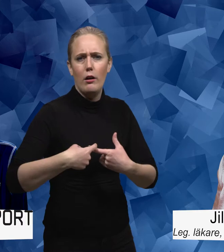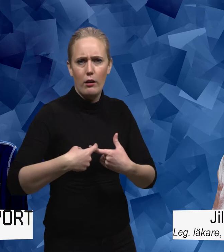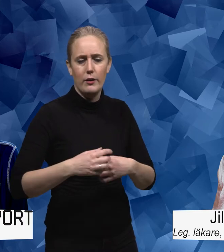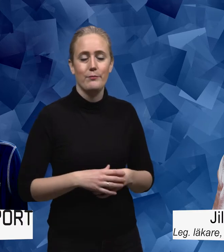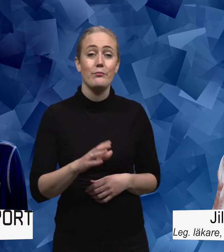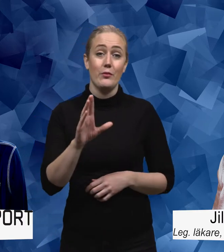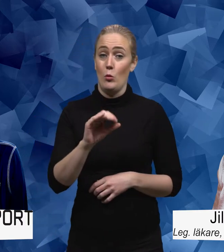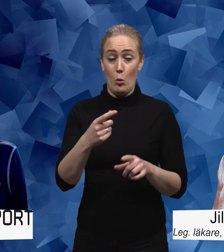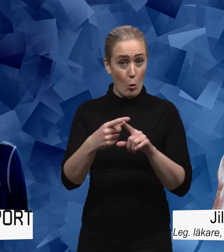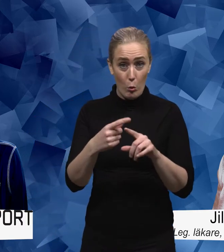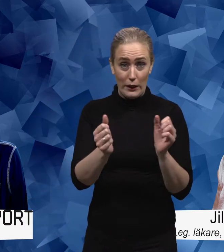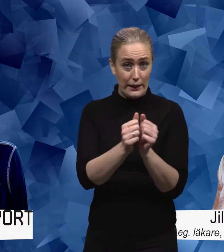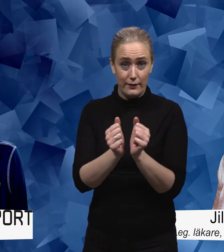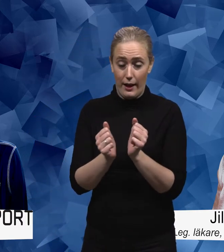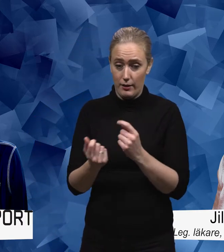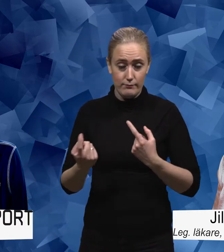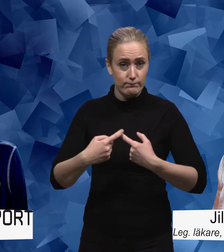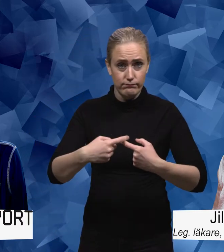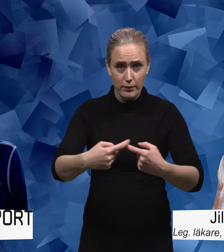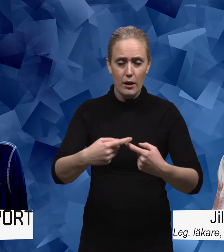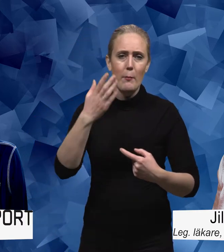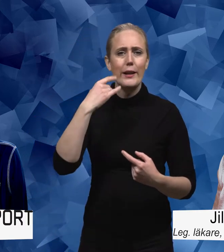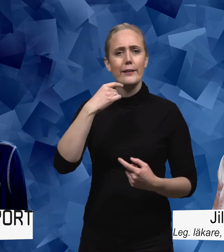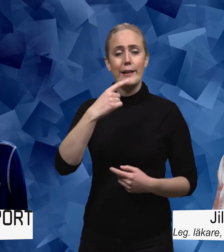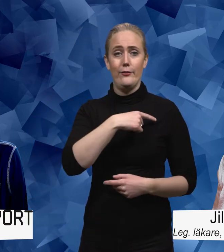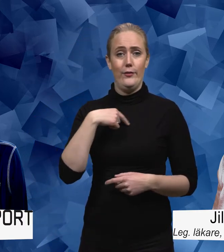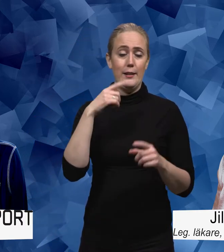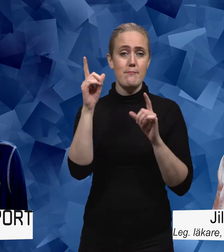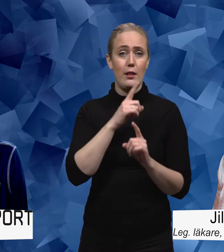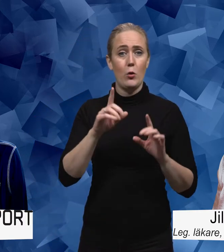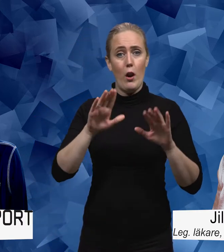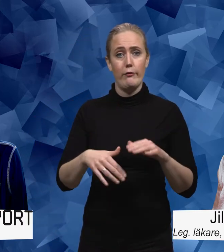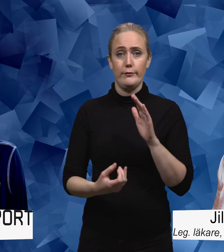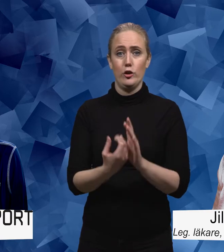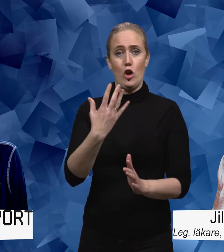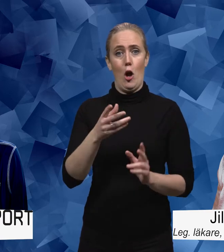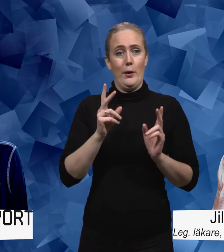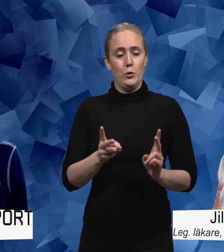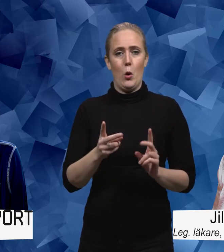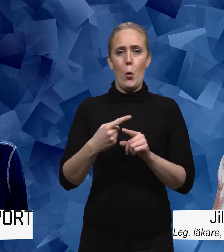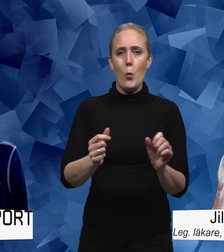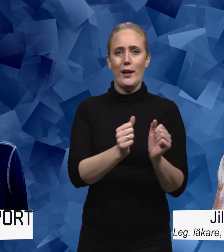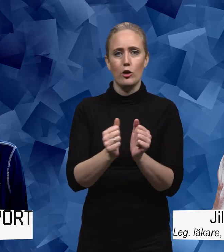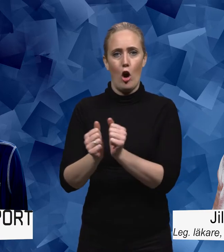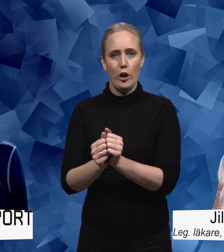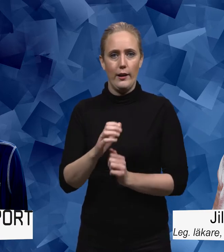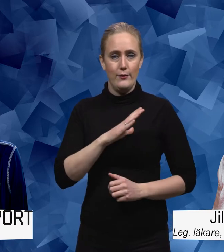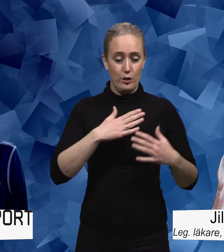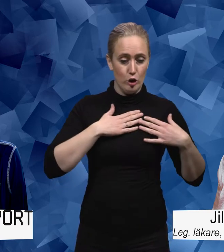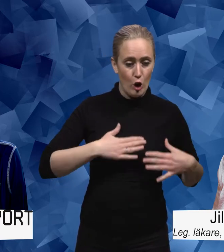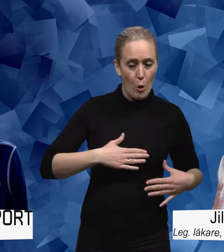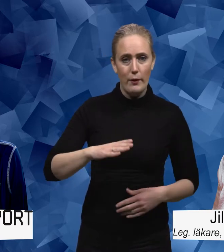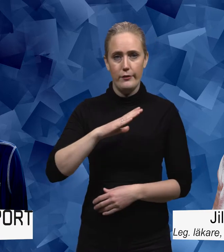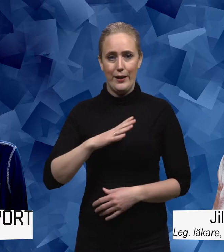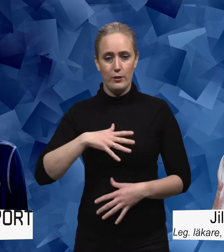olika sätt. Och egentligen så kan man säga så här att det är vi människor som har hittat på att det ska vara olika saker. Att det finns någonting som heter